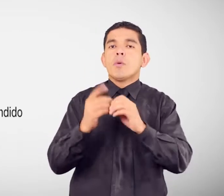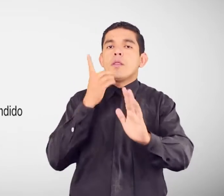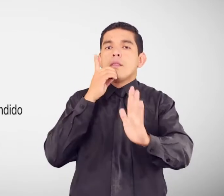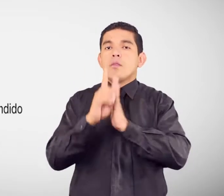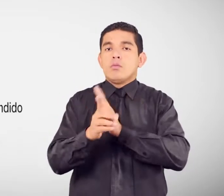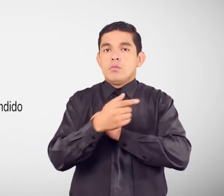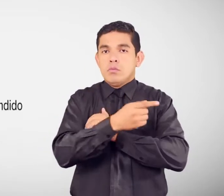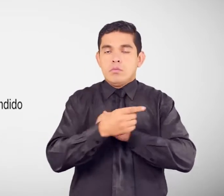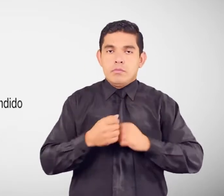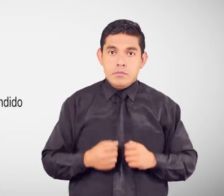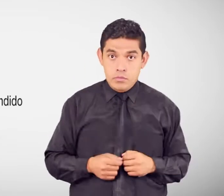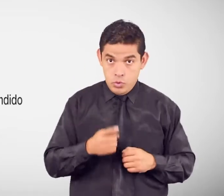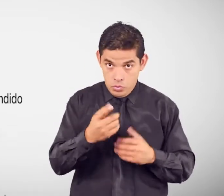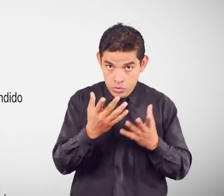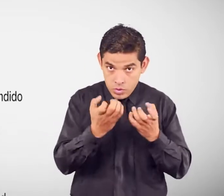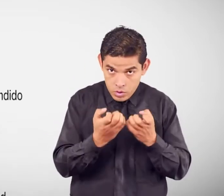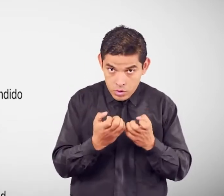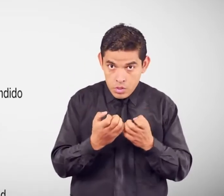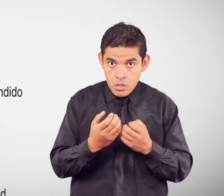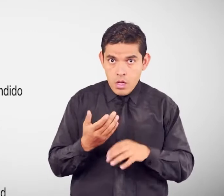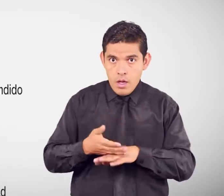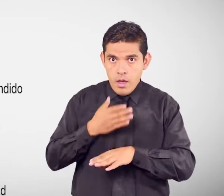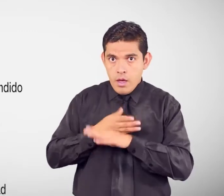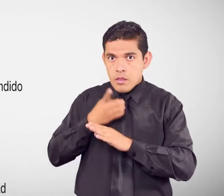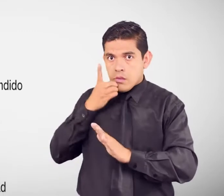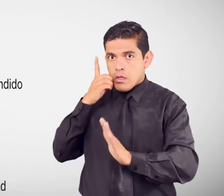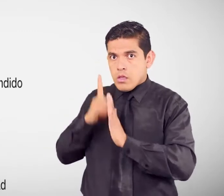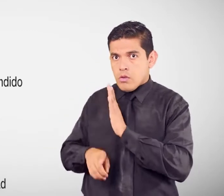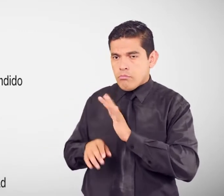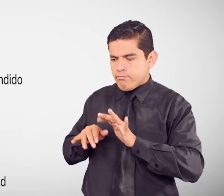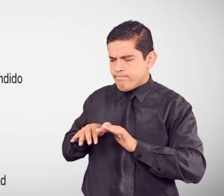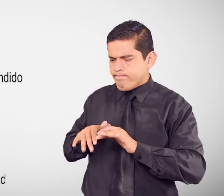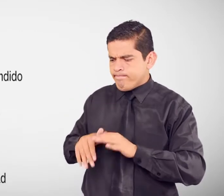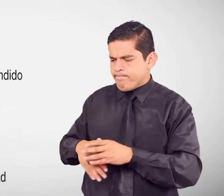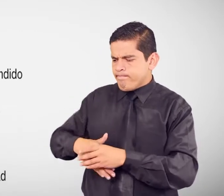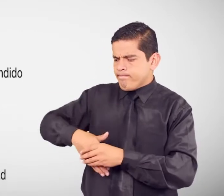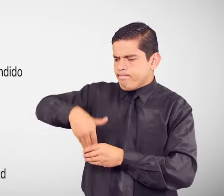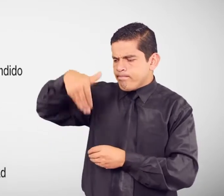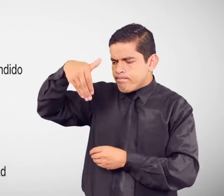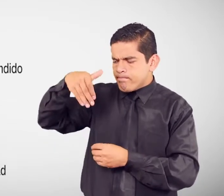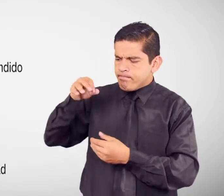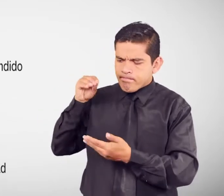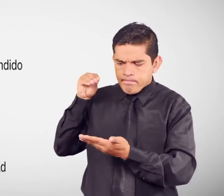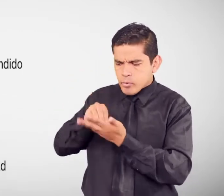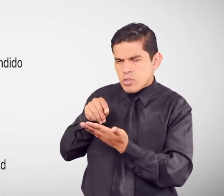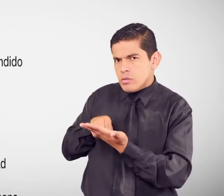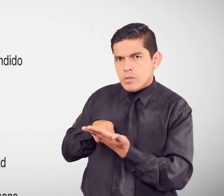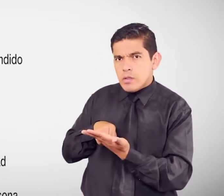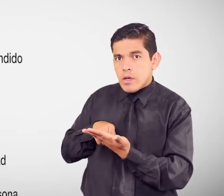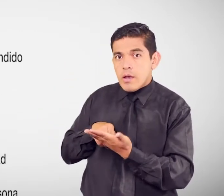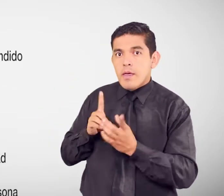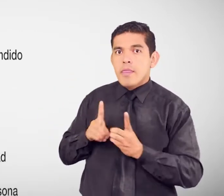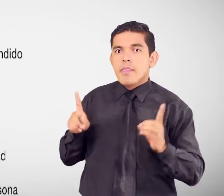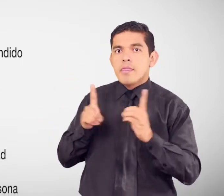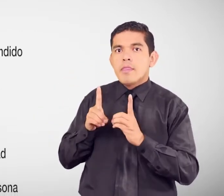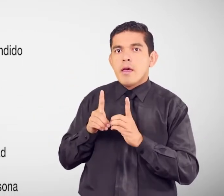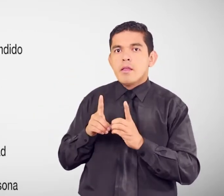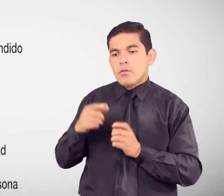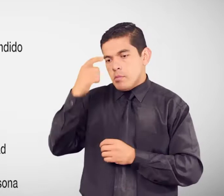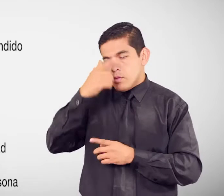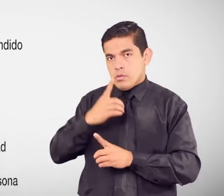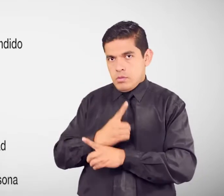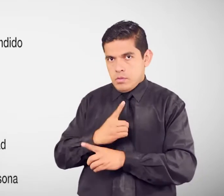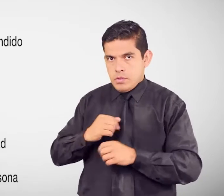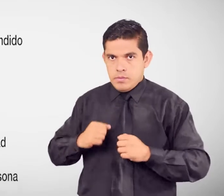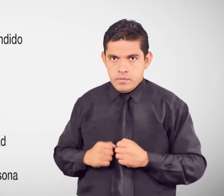deseas Puedes llevar por escrito La denuncia ya realizada En la que debe constar Datos de la persona Con discapacidad Que